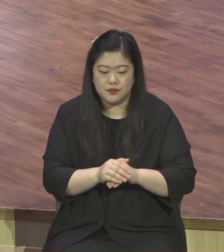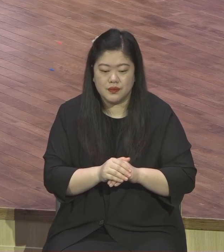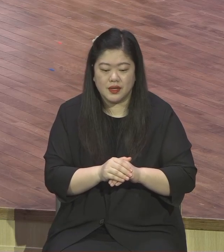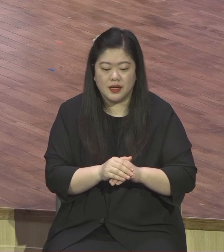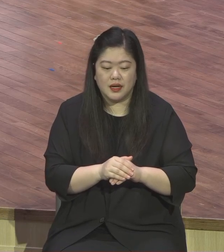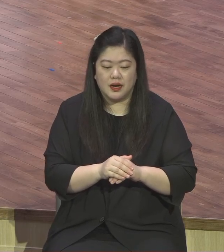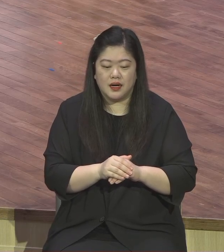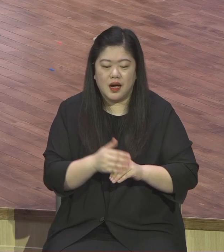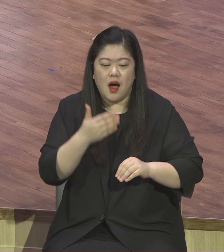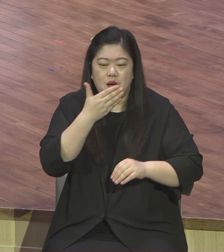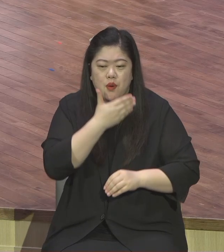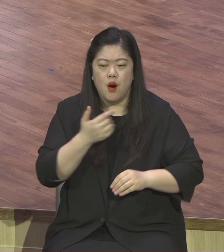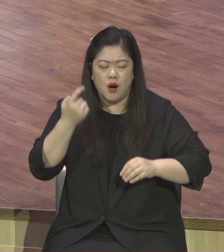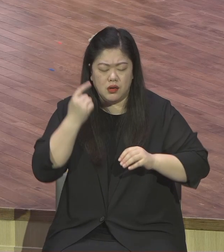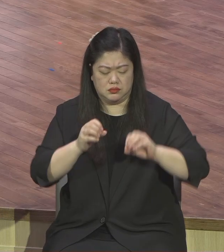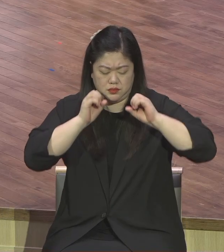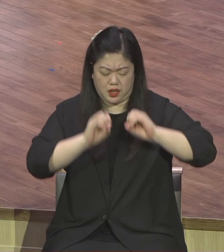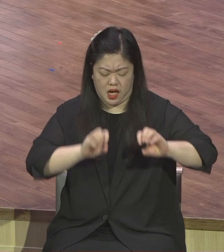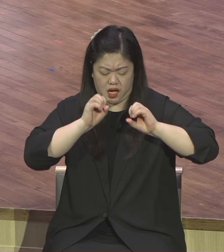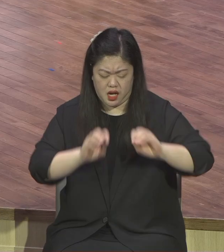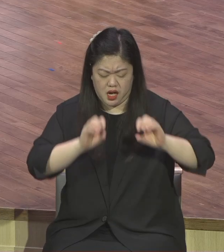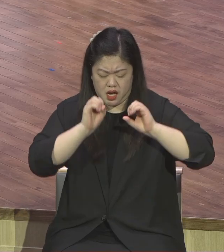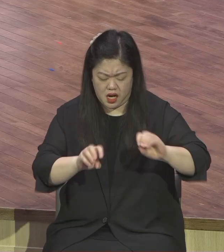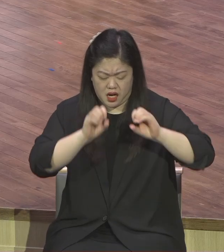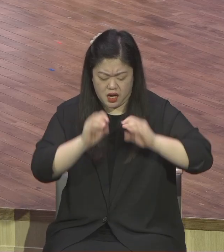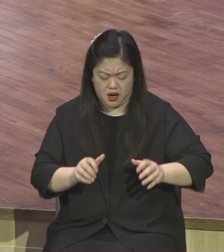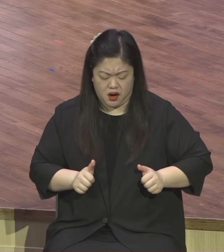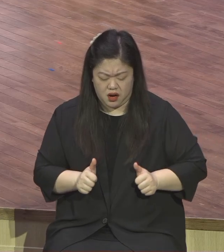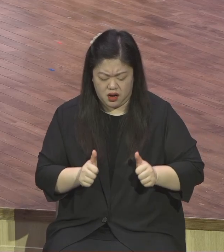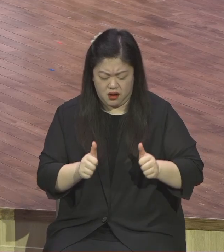안타깝지요 안타깝 가족들